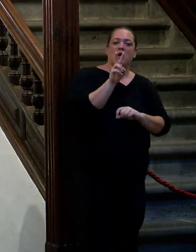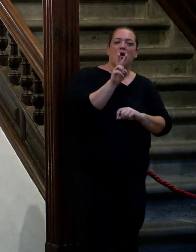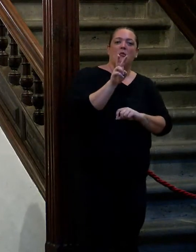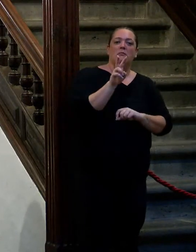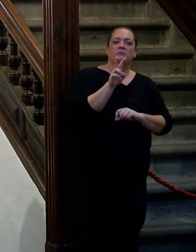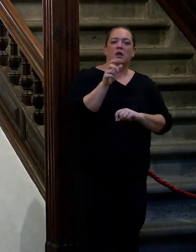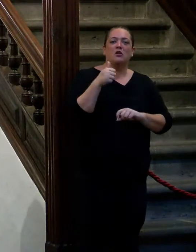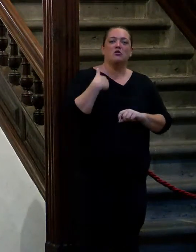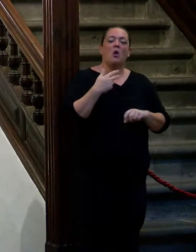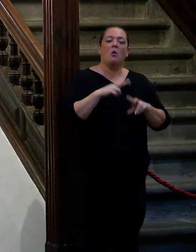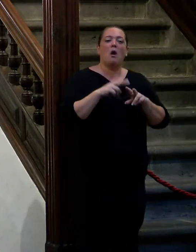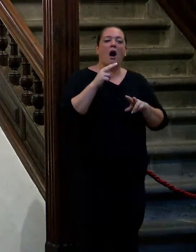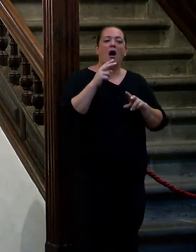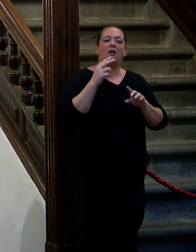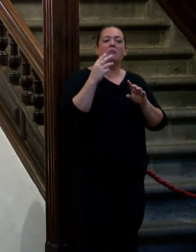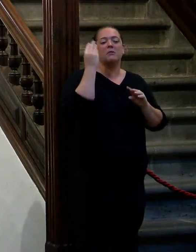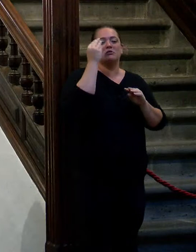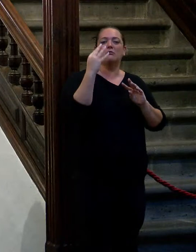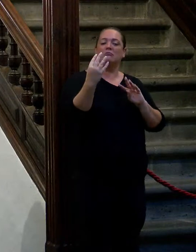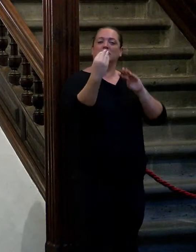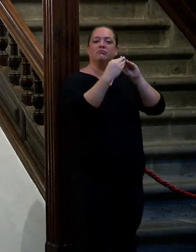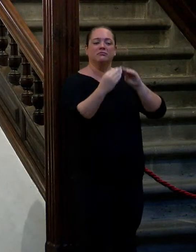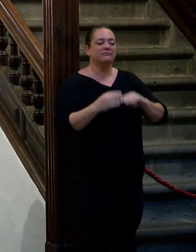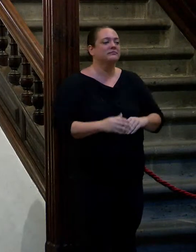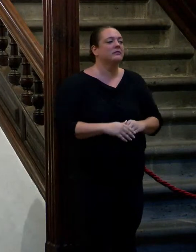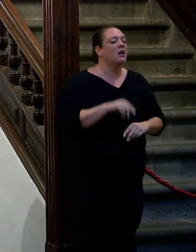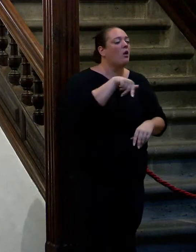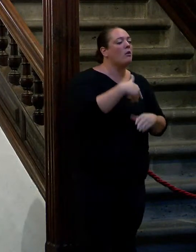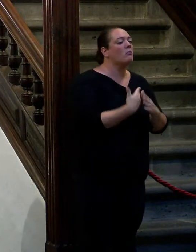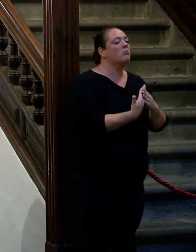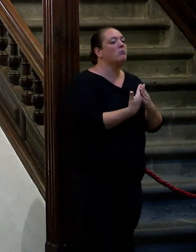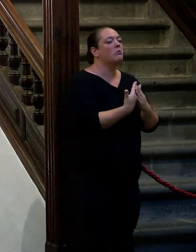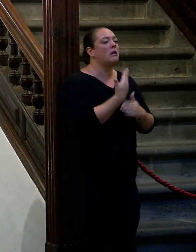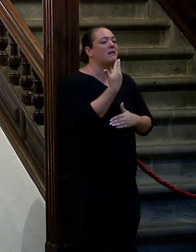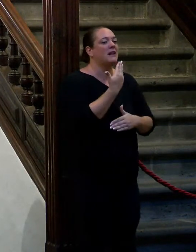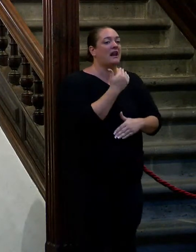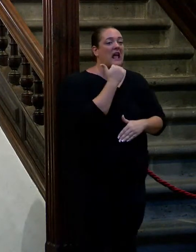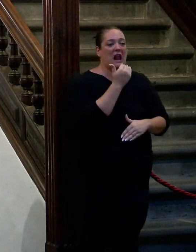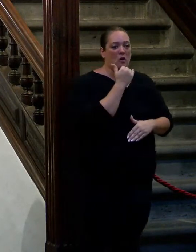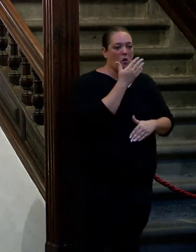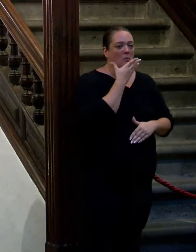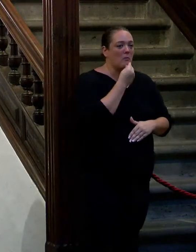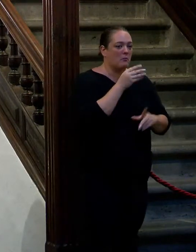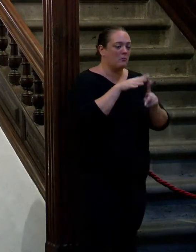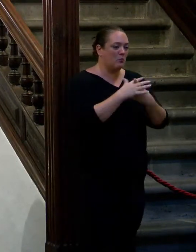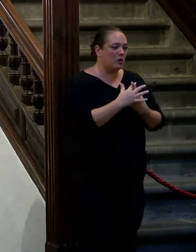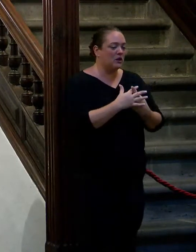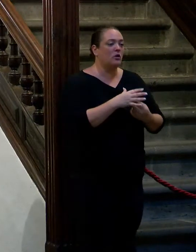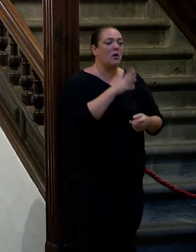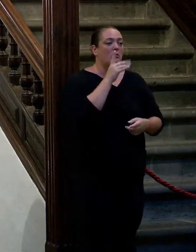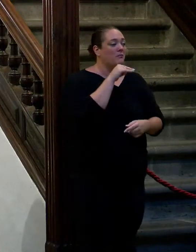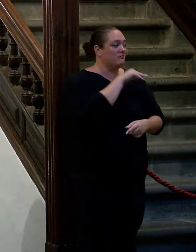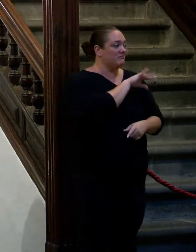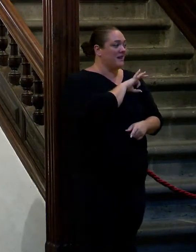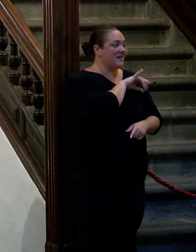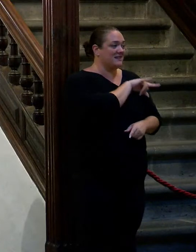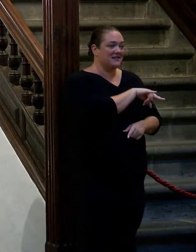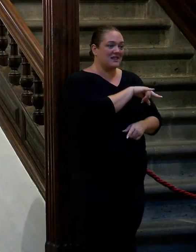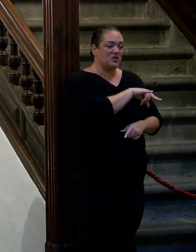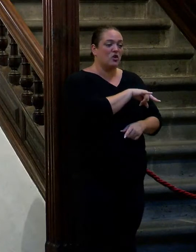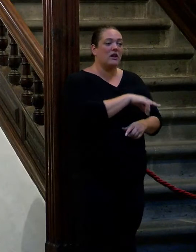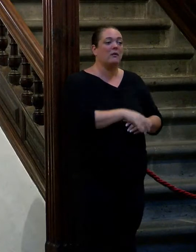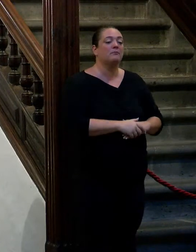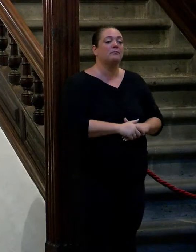y me reconozco en esas cosas esta mañana pasó en los ya no pasó algo muy bonito porque a esta señora la sigue